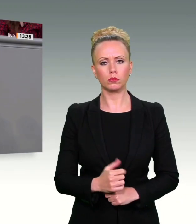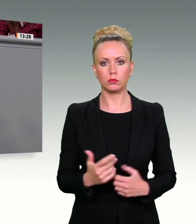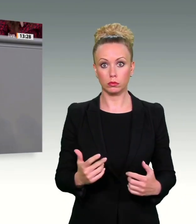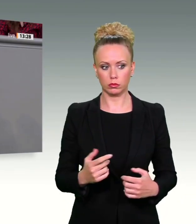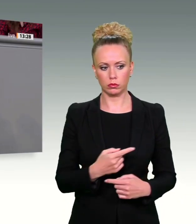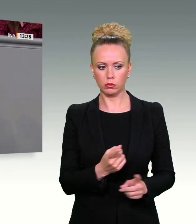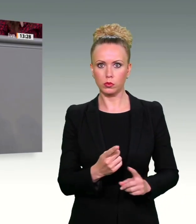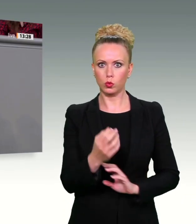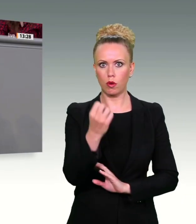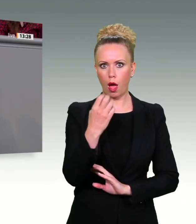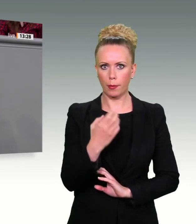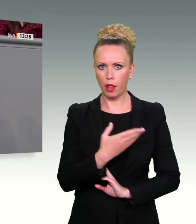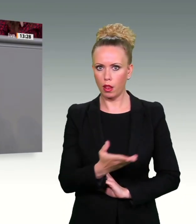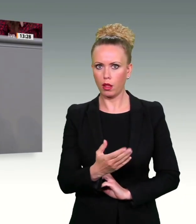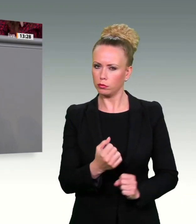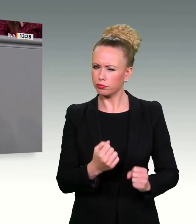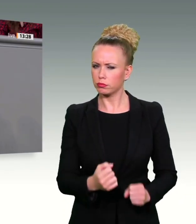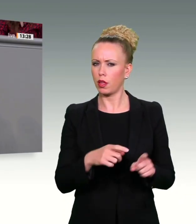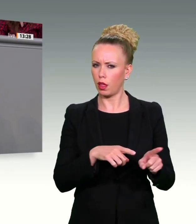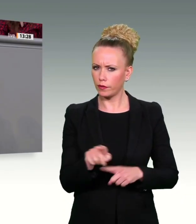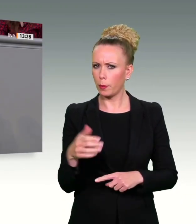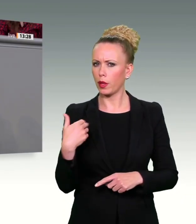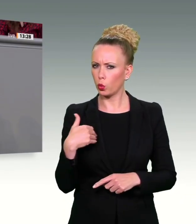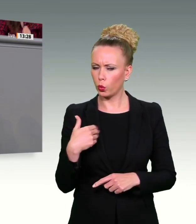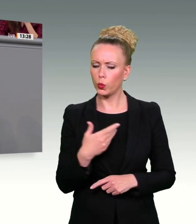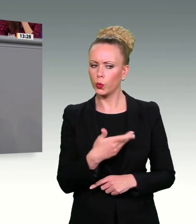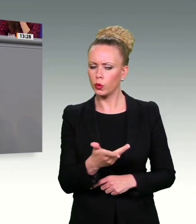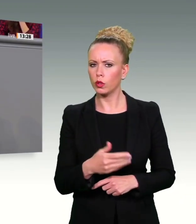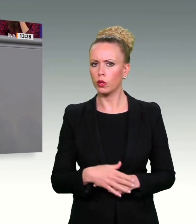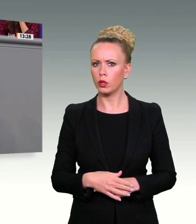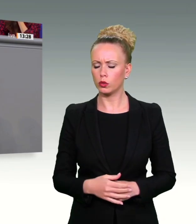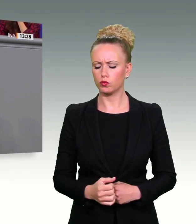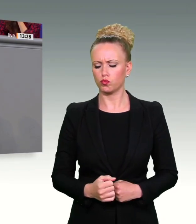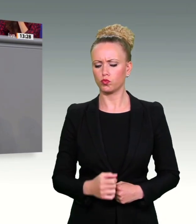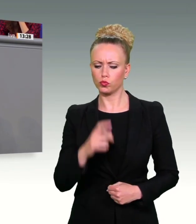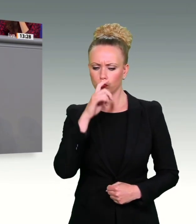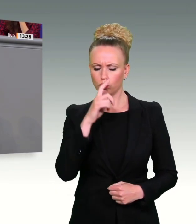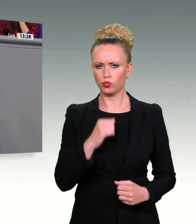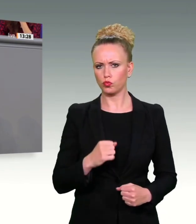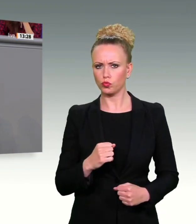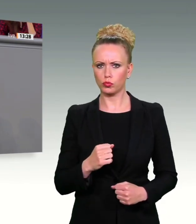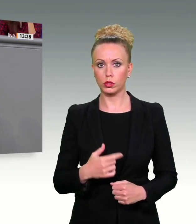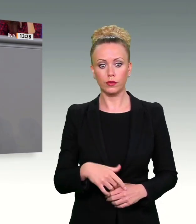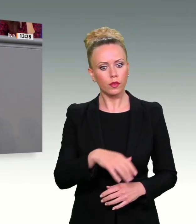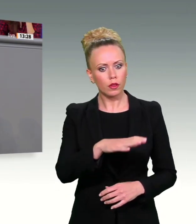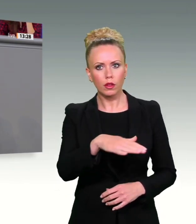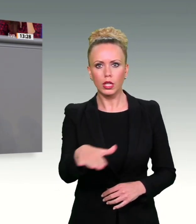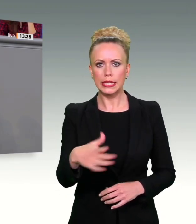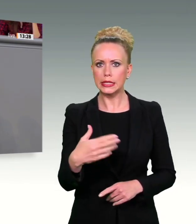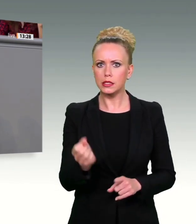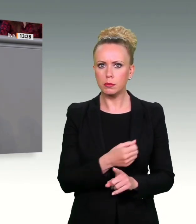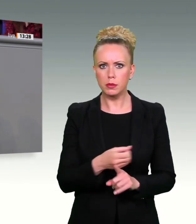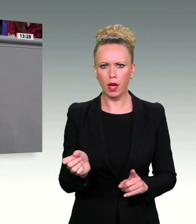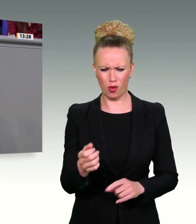insbesondere von FDP und Grüne, hier auch über das Leid von Kindern bei Kindesmissbrauch einfach hinweggeredet wird